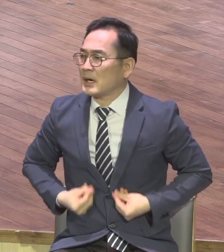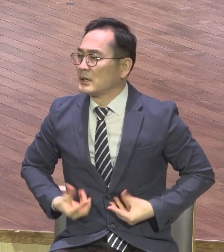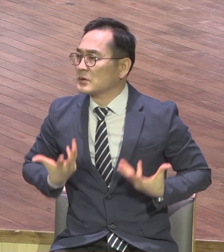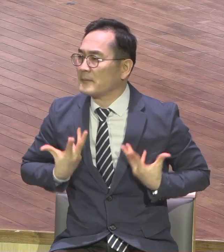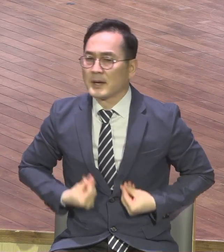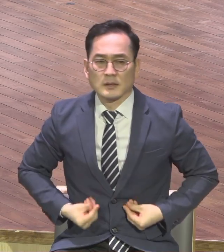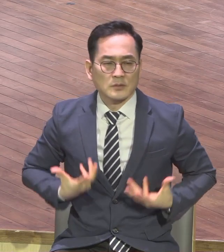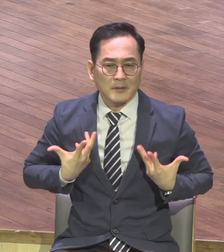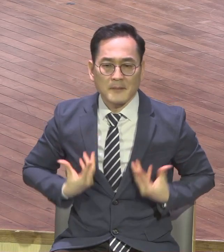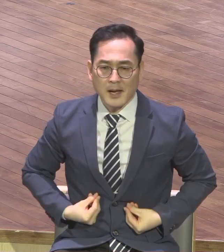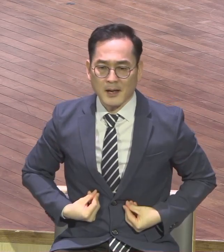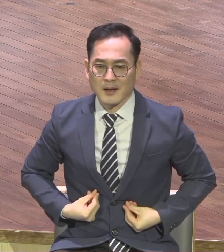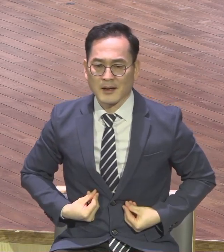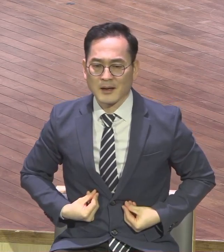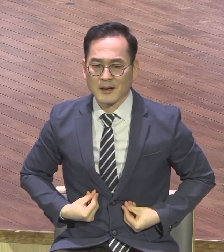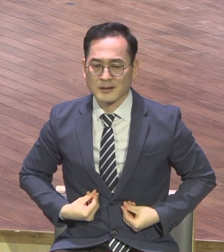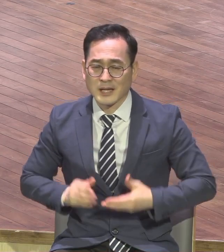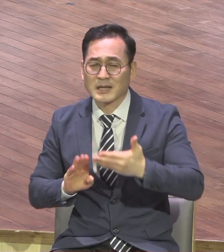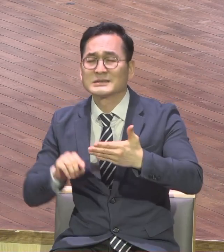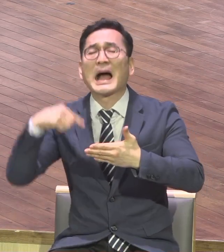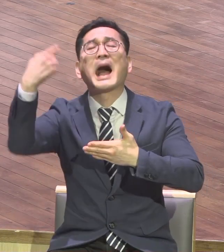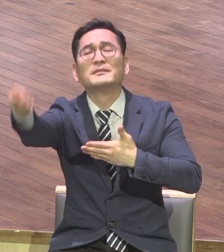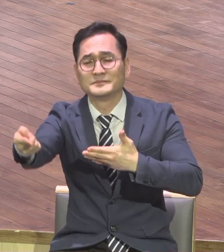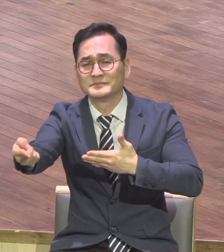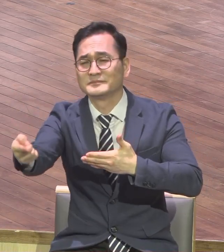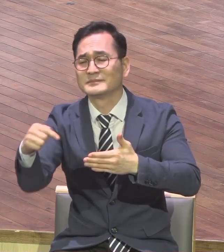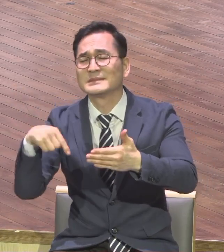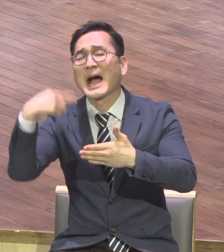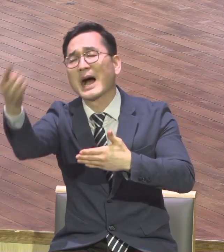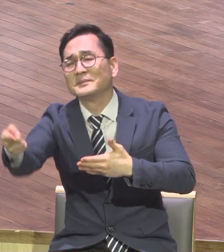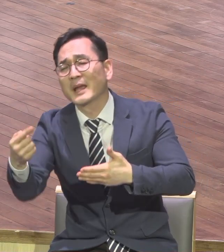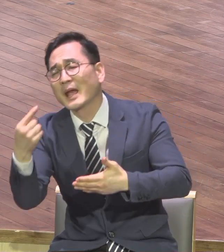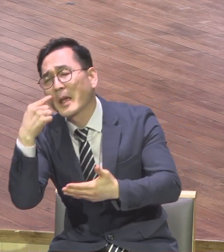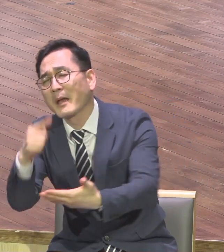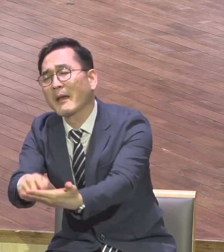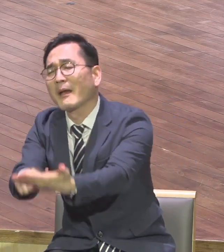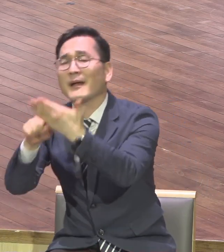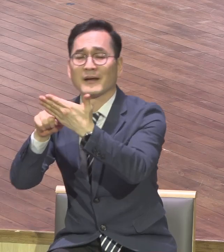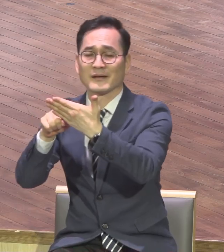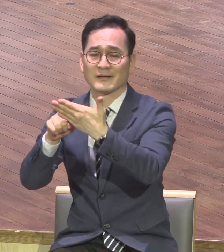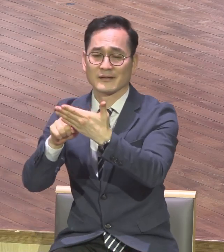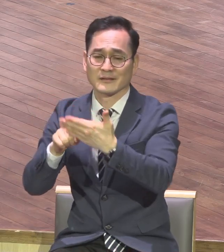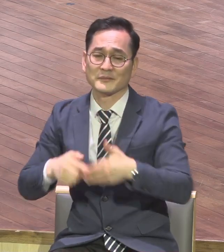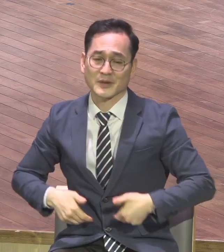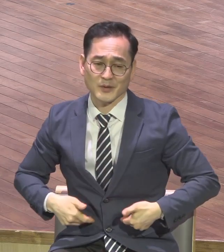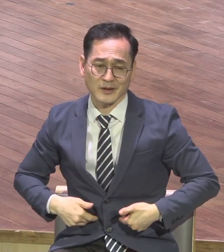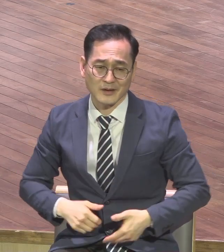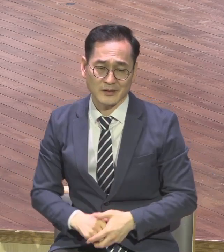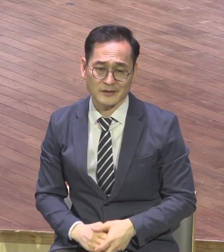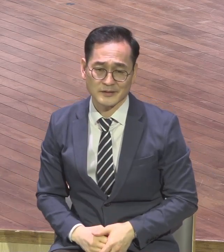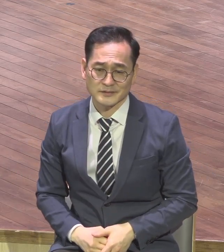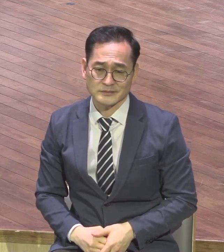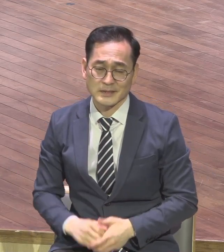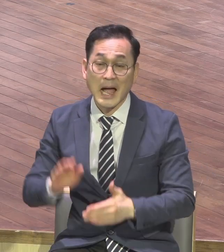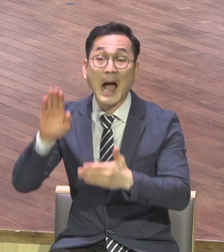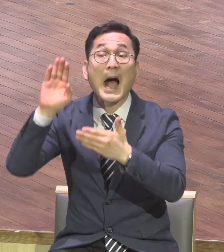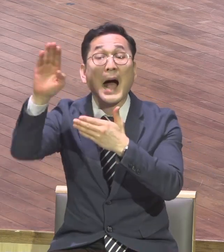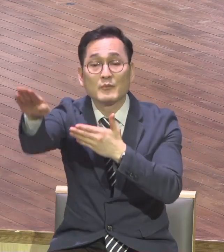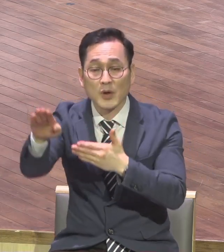그 뒤에 감추어져신 하나님의 놀라운 계획을 볼 수 있어야 된다 놀라운 계획을 봐라 사건 뒤에 하나님께